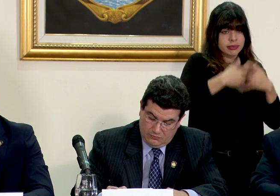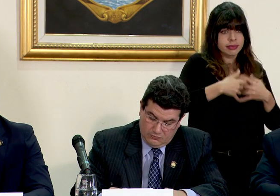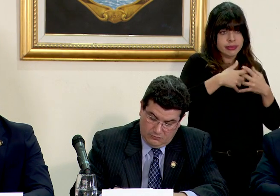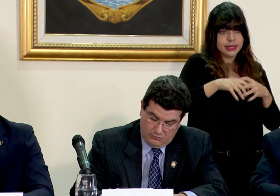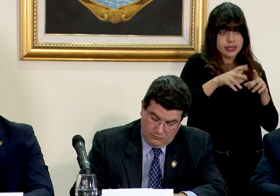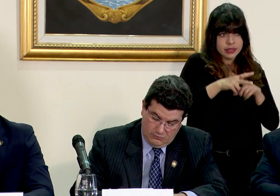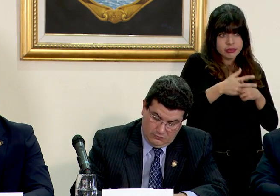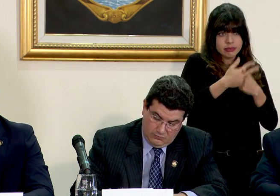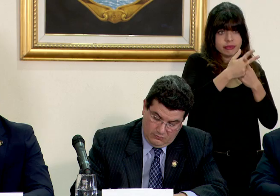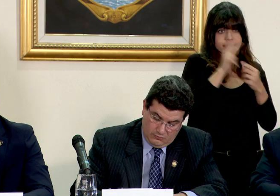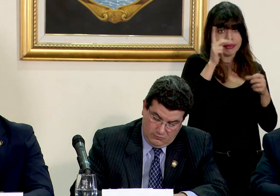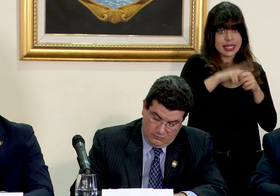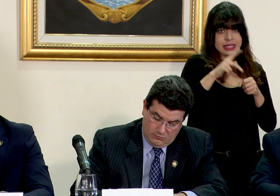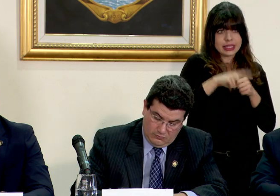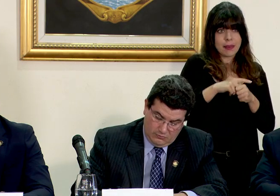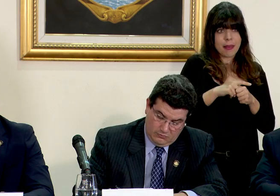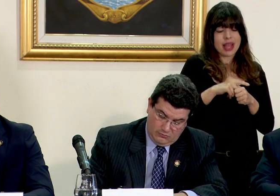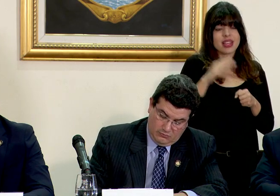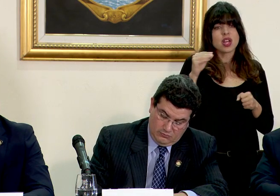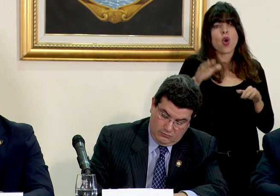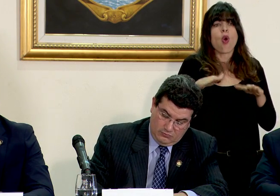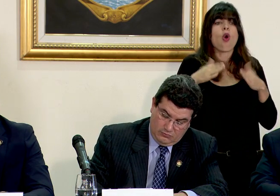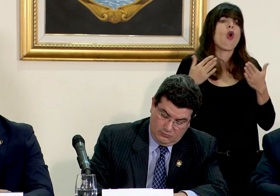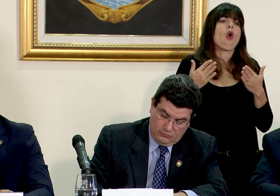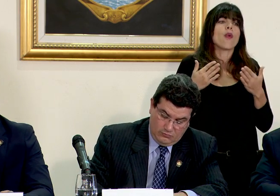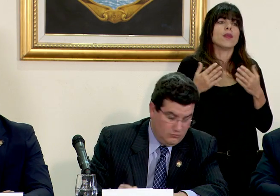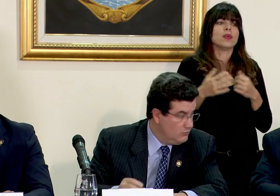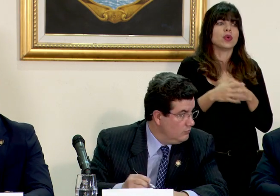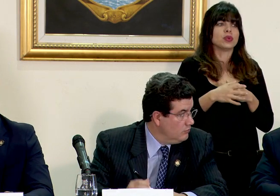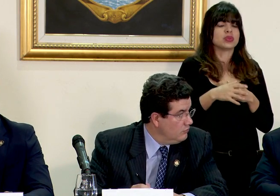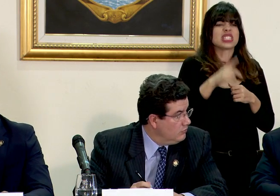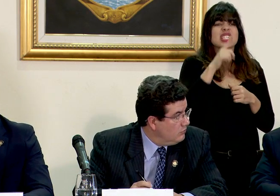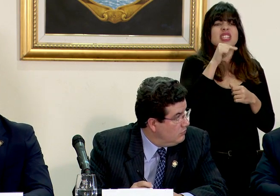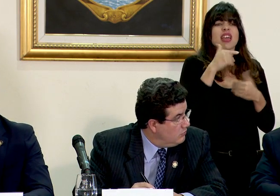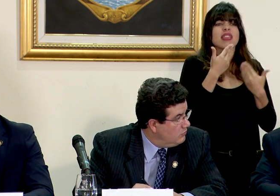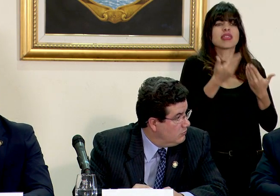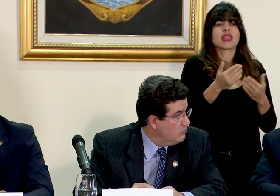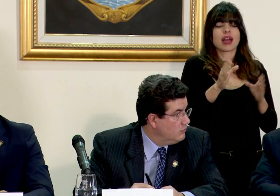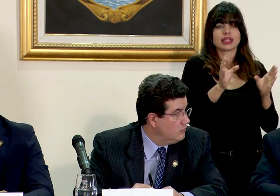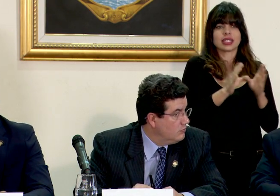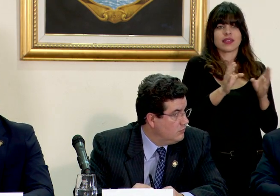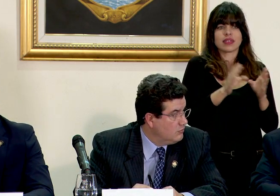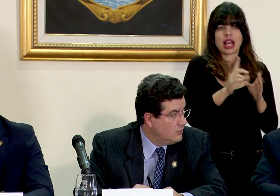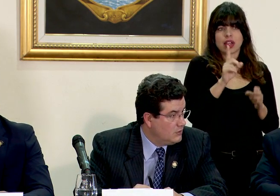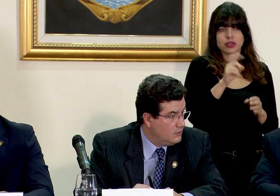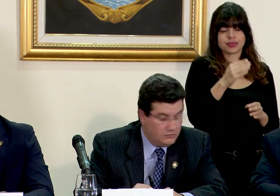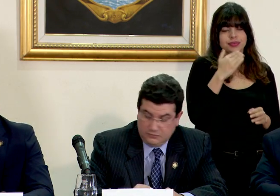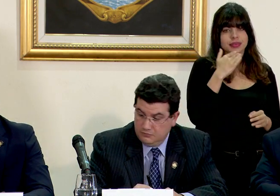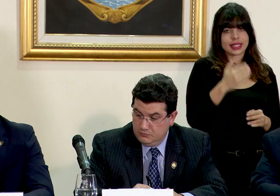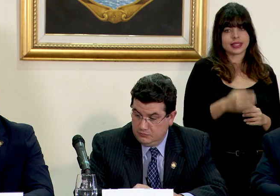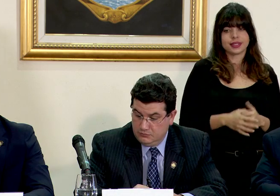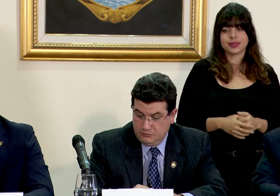inicialmente participando y cómo se obtiene quién da esta certificación gracias